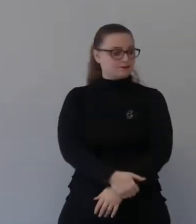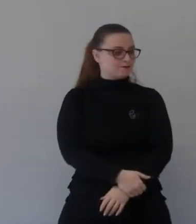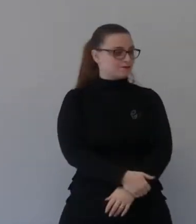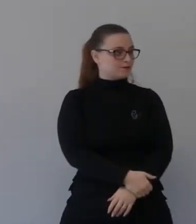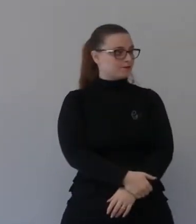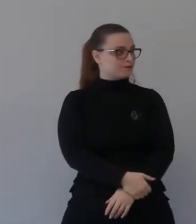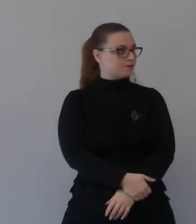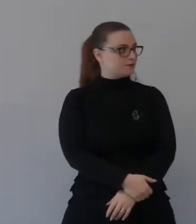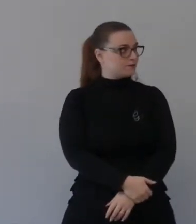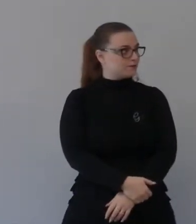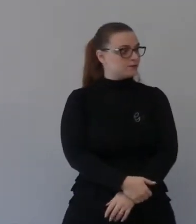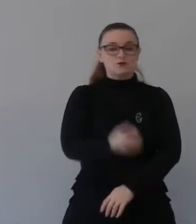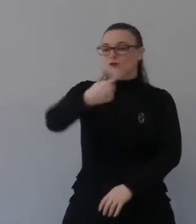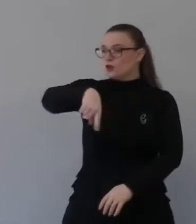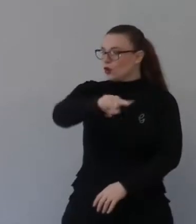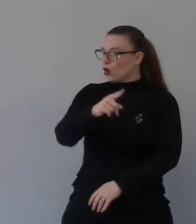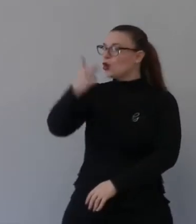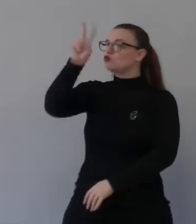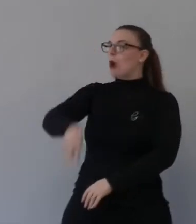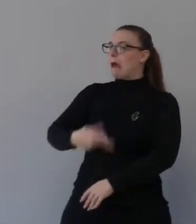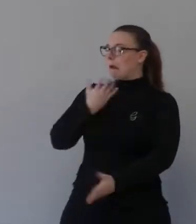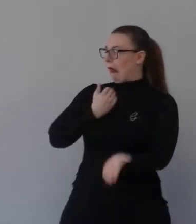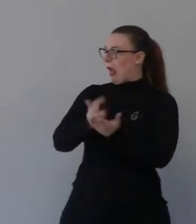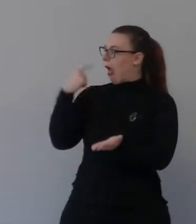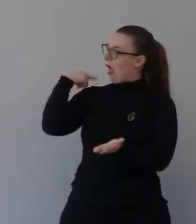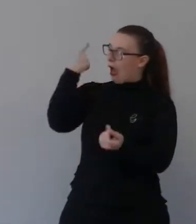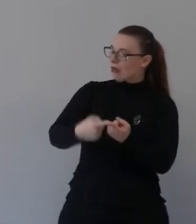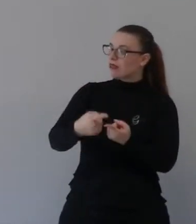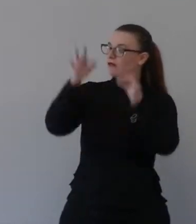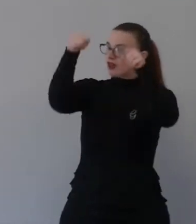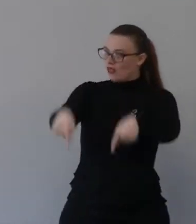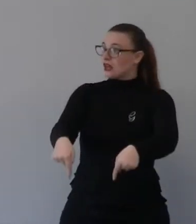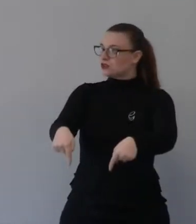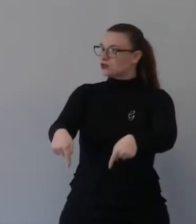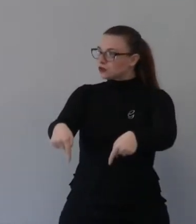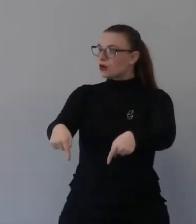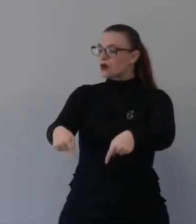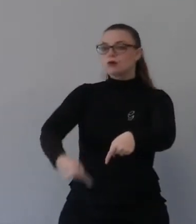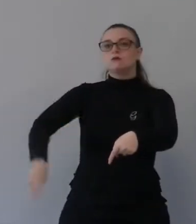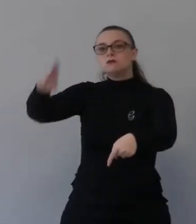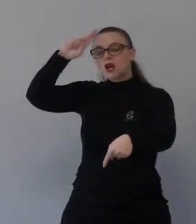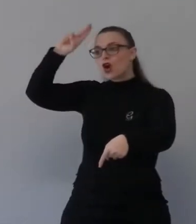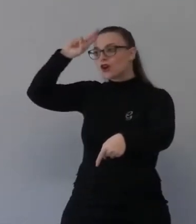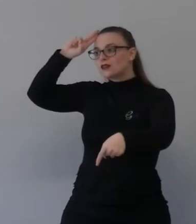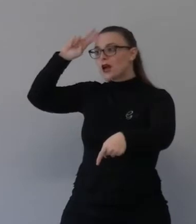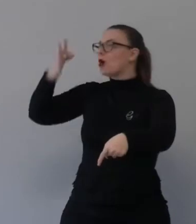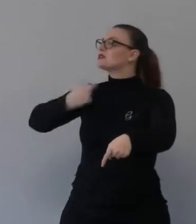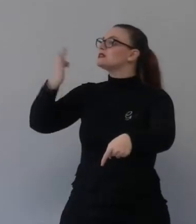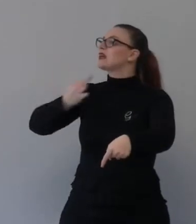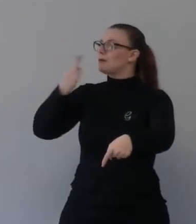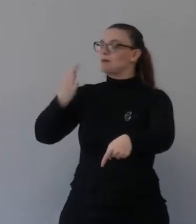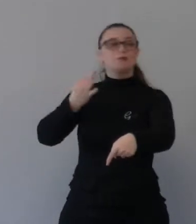Noi stiamo da duemila anni o giù di lì vivendo quella virgola. Noi stiamo vivendo quella virgola.